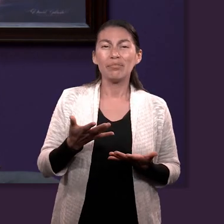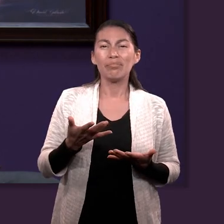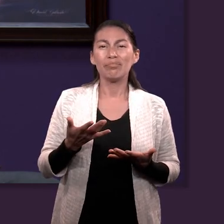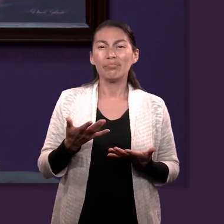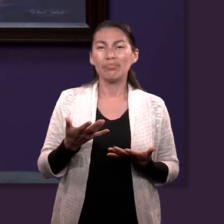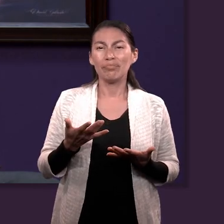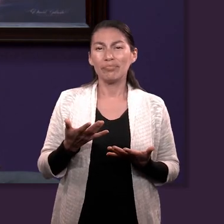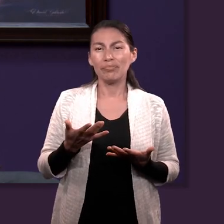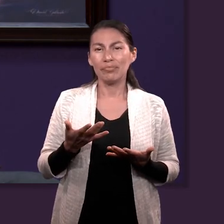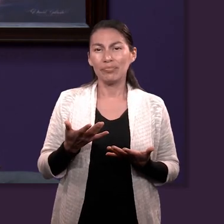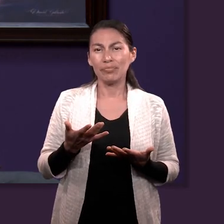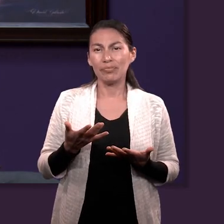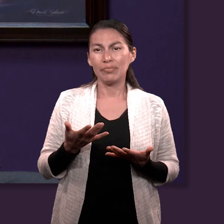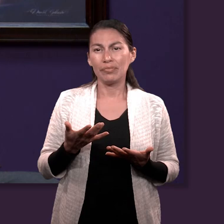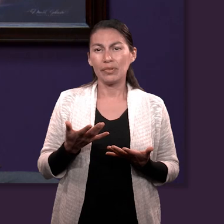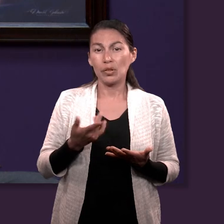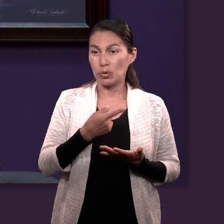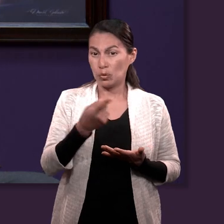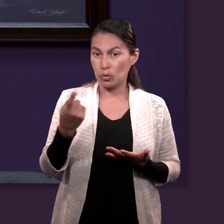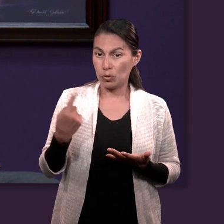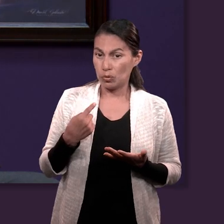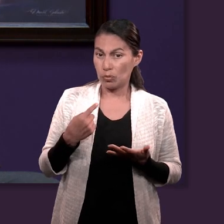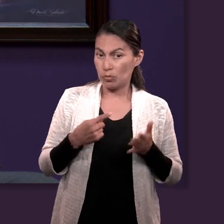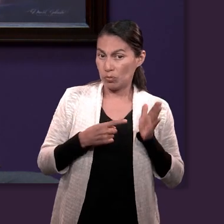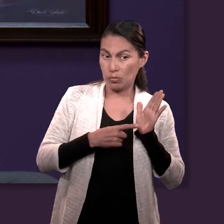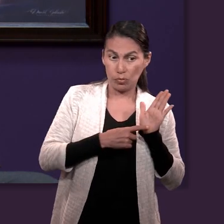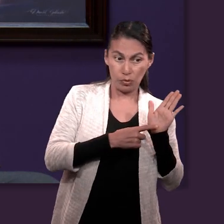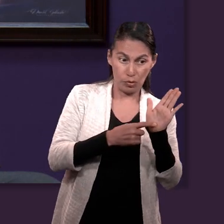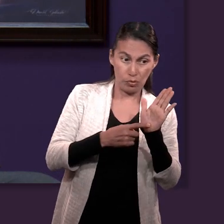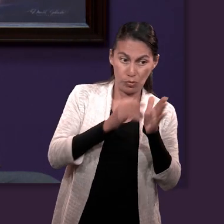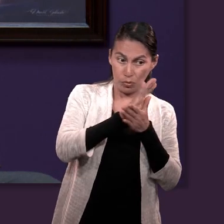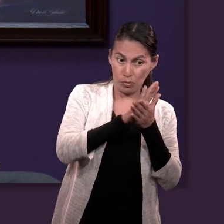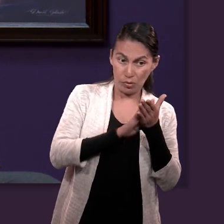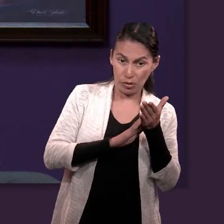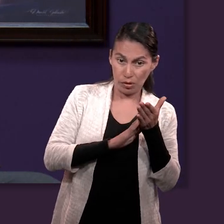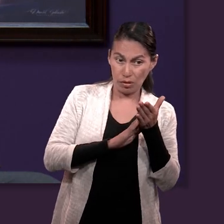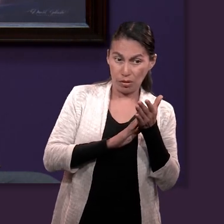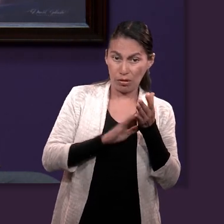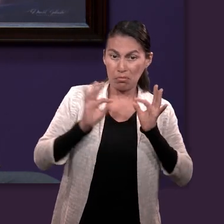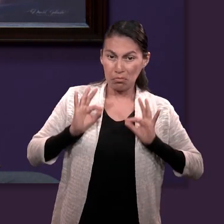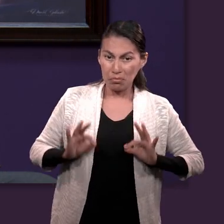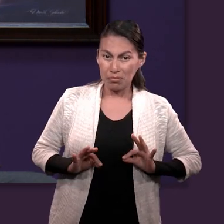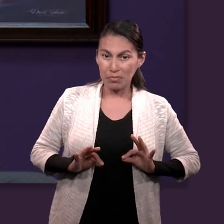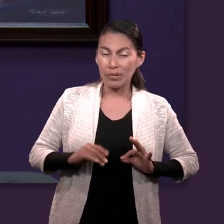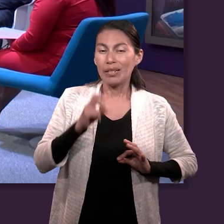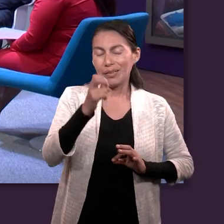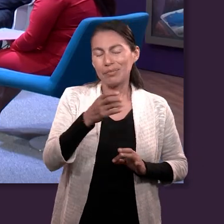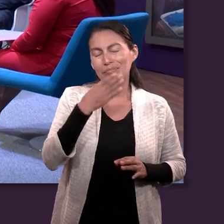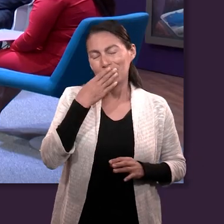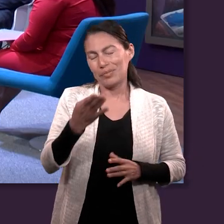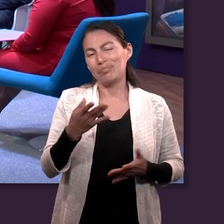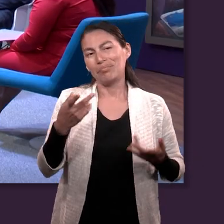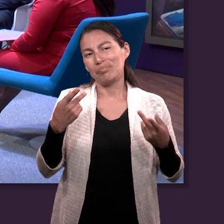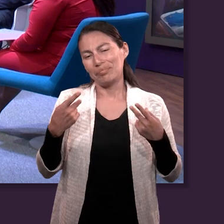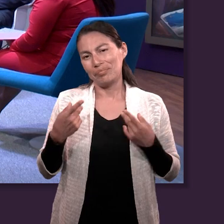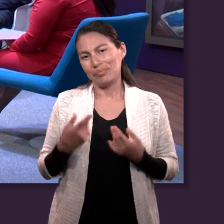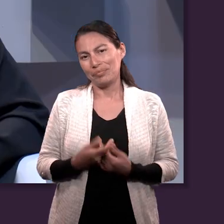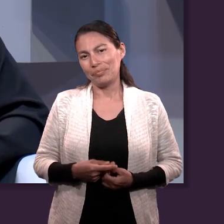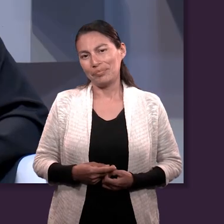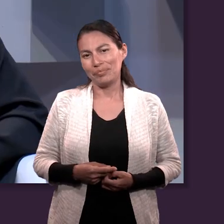ser más tranquilas si mostramos esa mansedumbre. Muchas gracias. Yo con lo que me quedo de